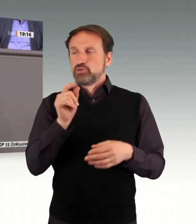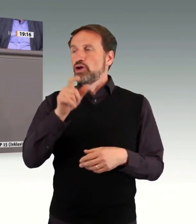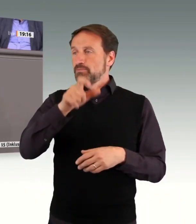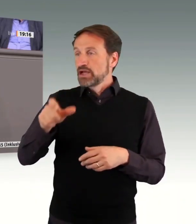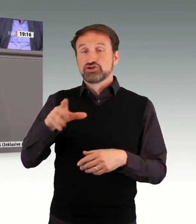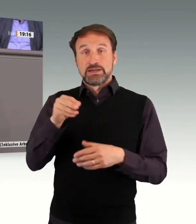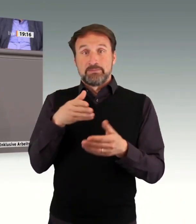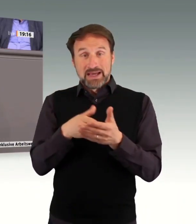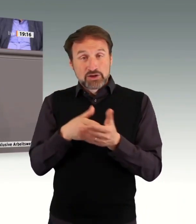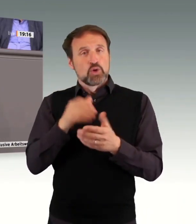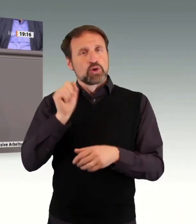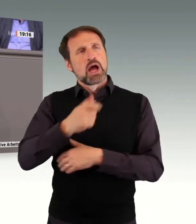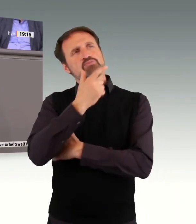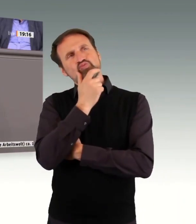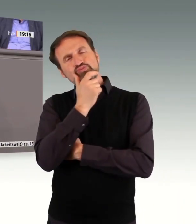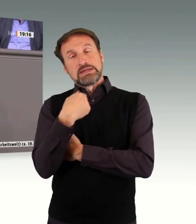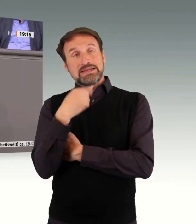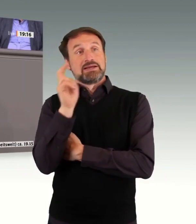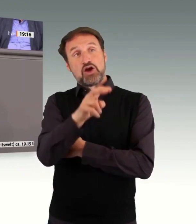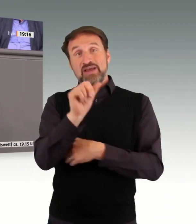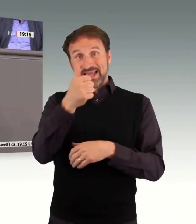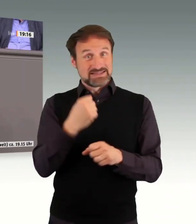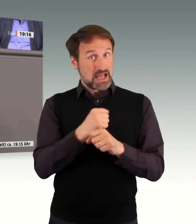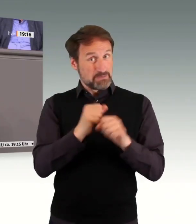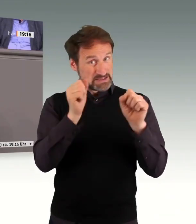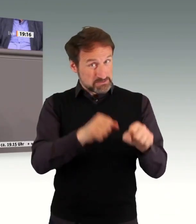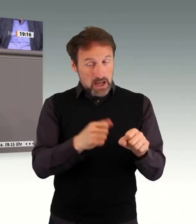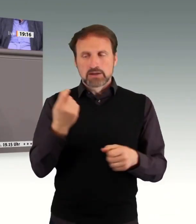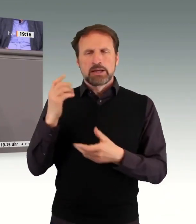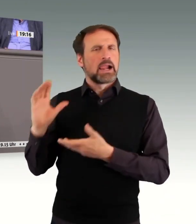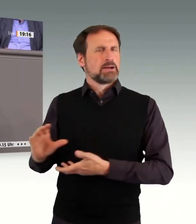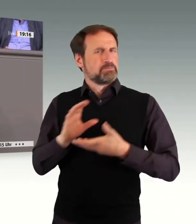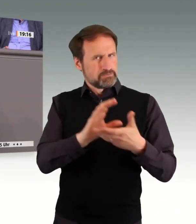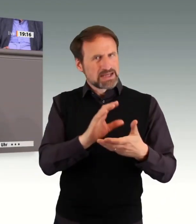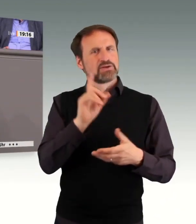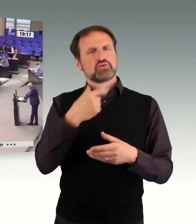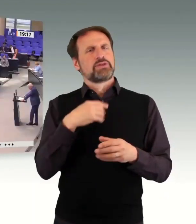ersten Arbeitsmarkt, nehme ich dieses Geld mit und setze es entsprechend ein, oder gehe ich in die Sonderwille?